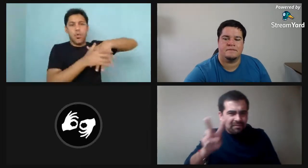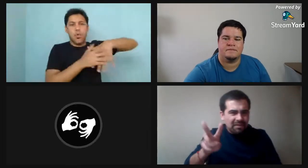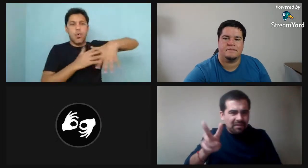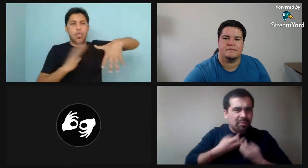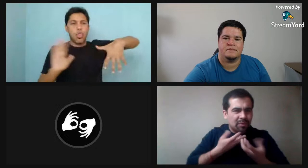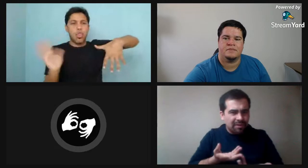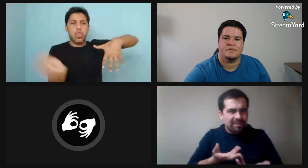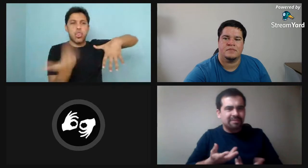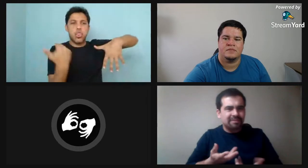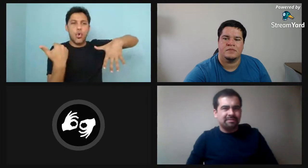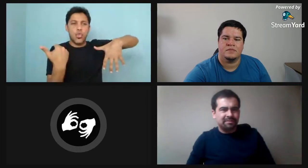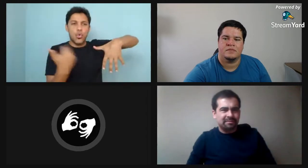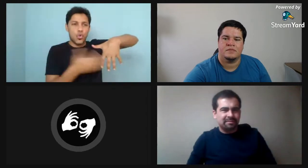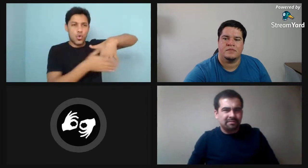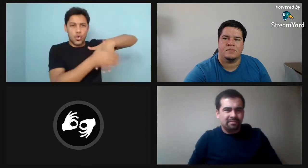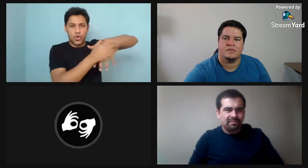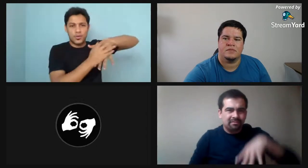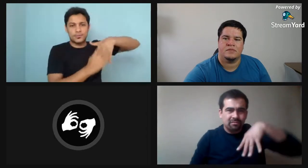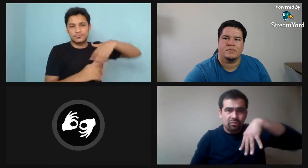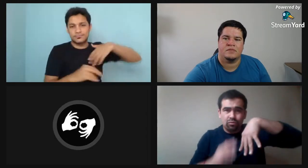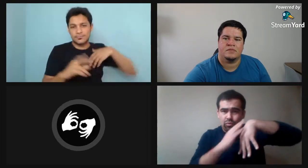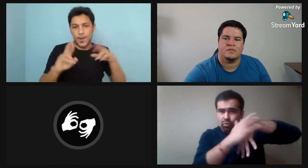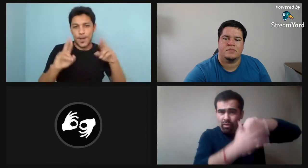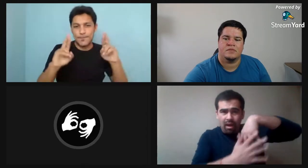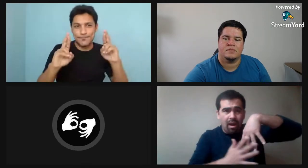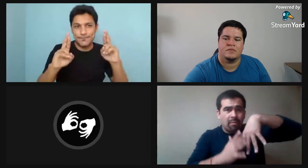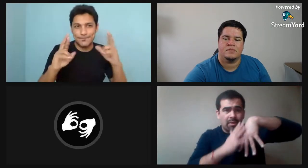la poesía si se dice todo acá